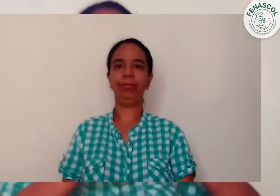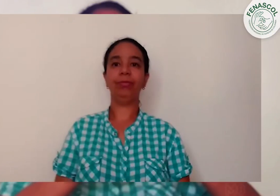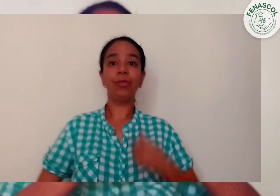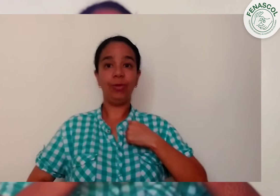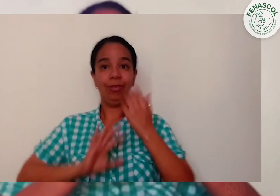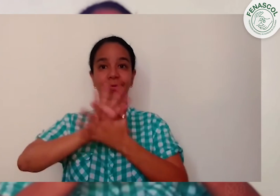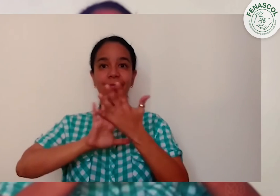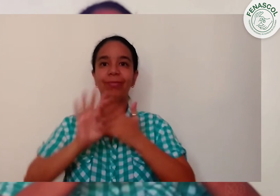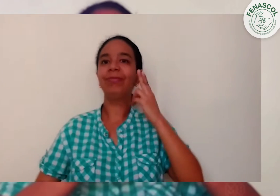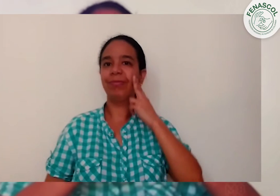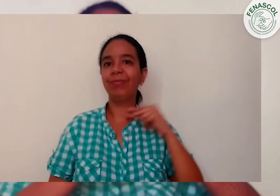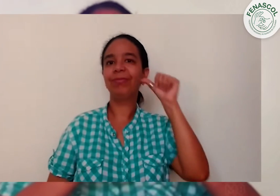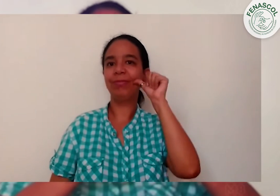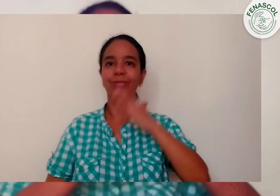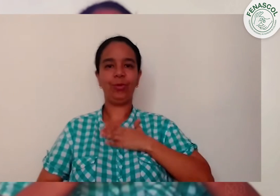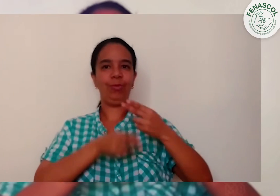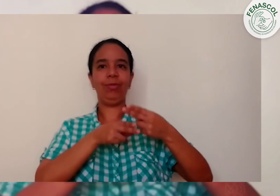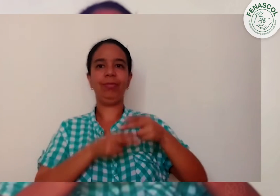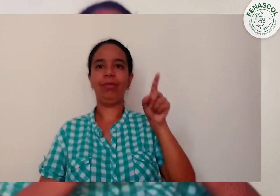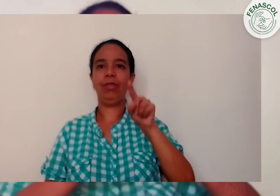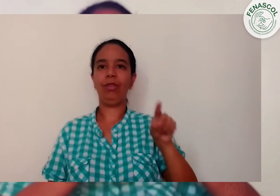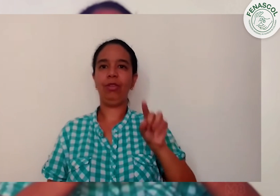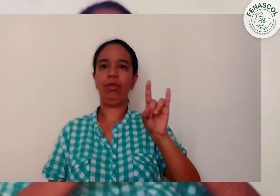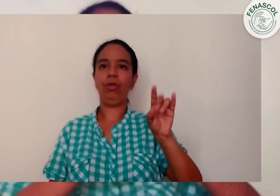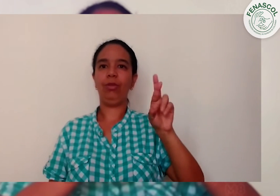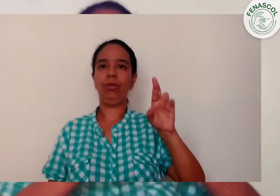Me identifico con esta seña, mi nombre es Surelis, vivo en la ciudad de Barranquilla